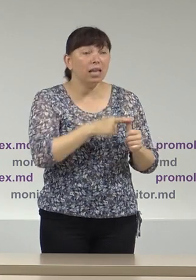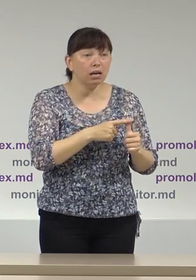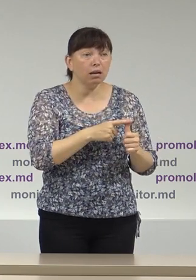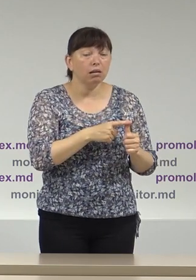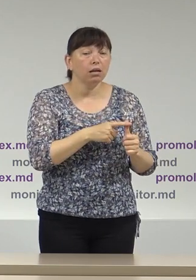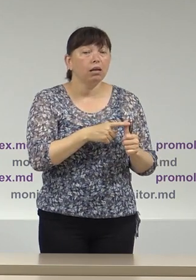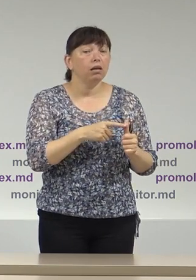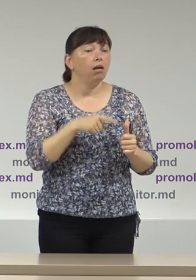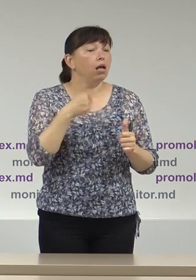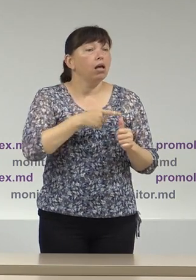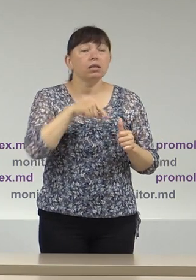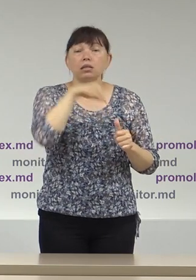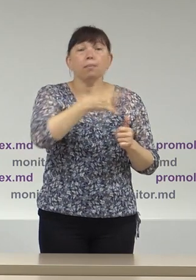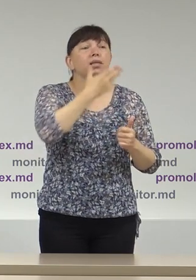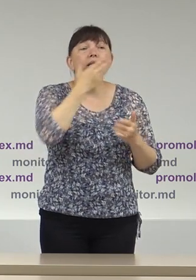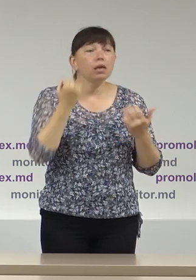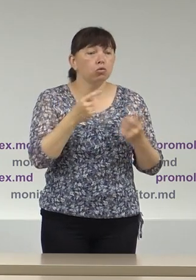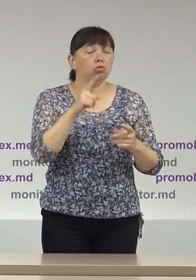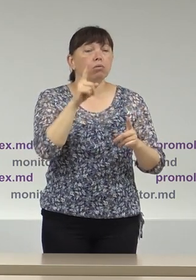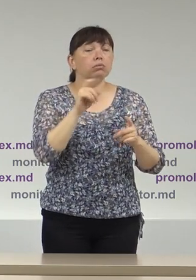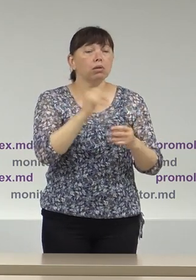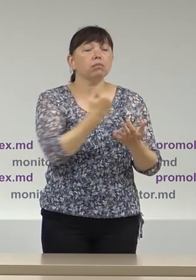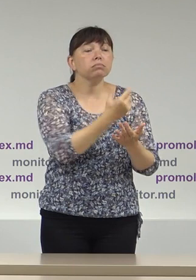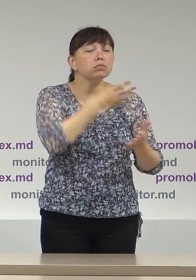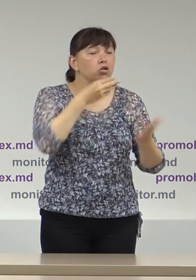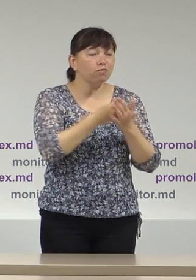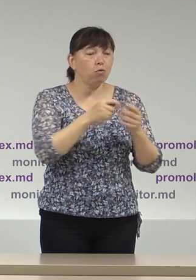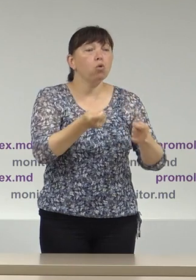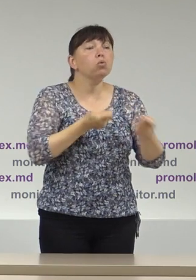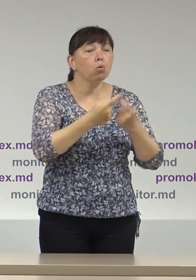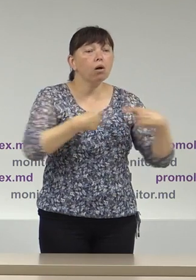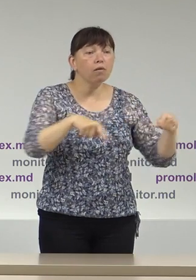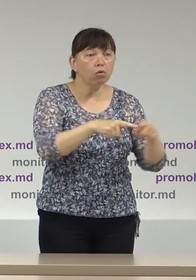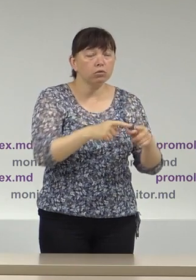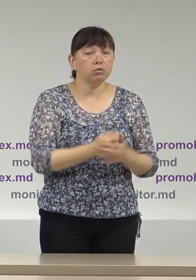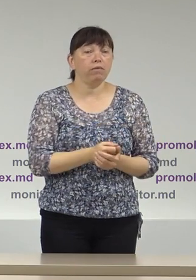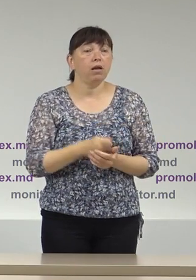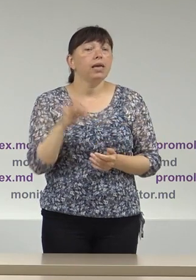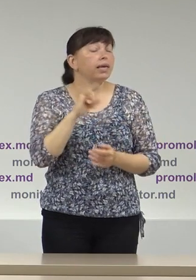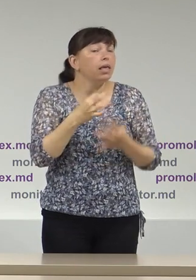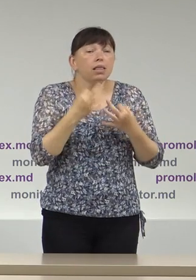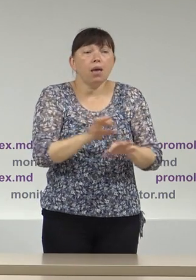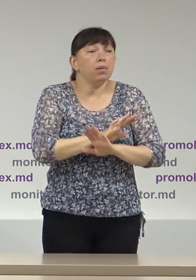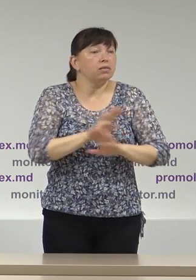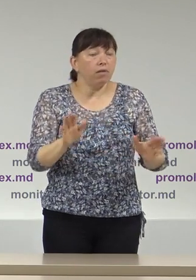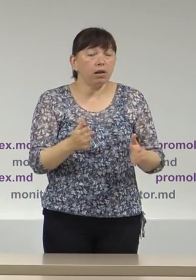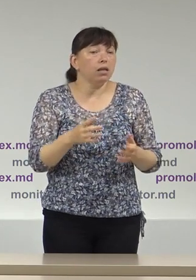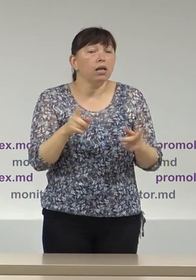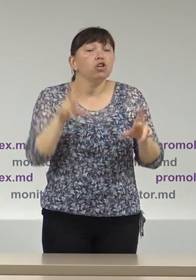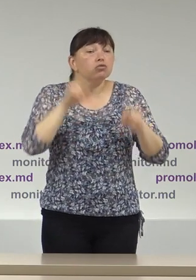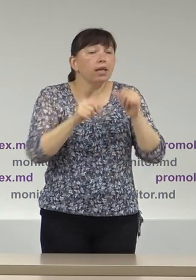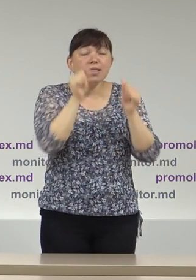constituie un consiliu electoral pentru această circunscripție și respectiv nu permite sau nu este